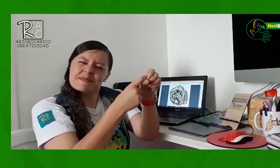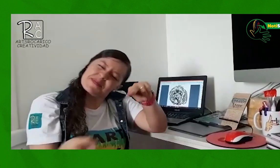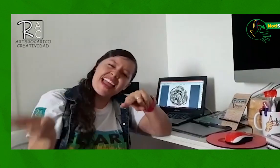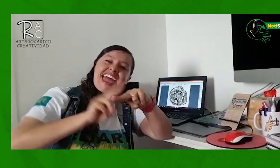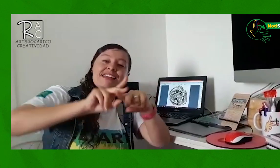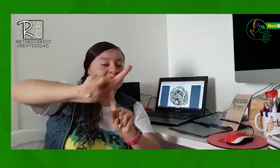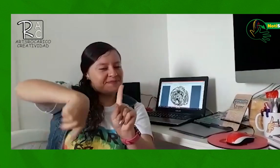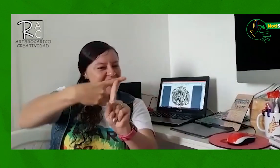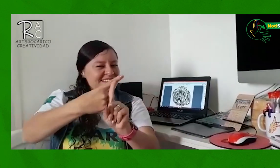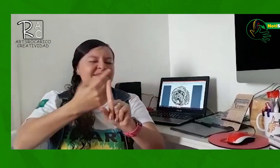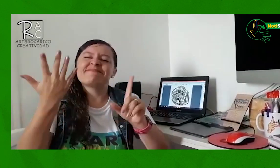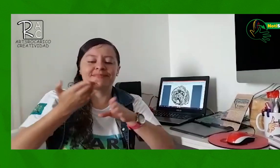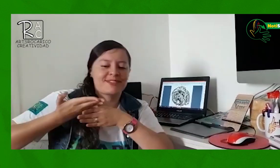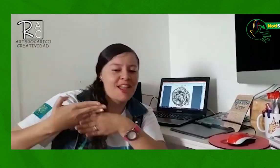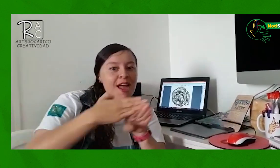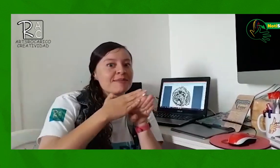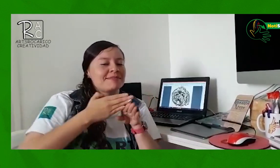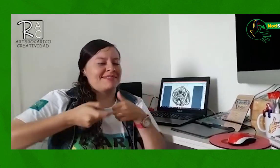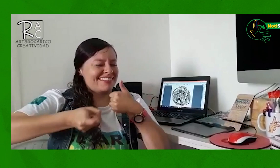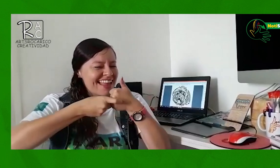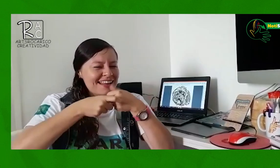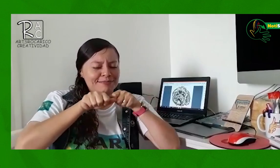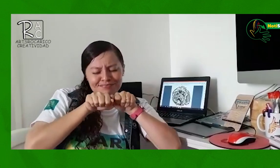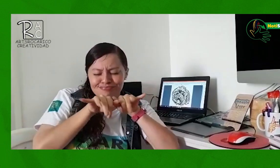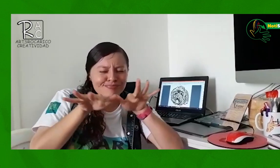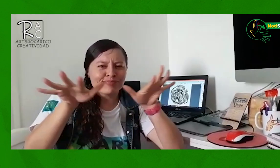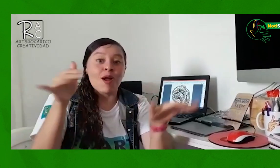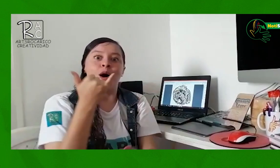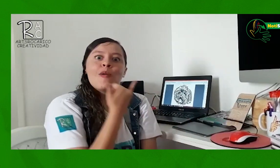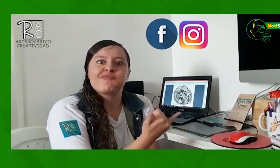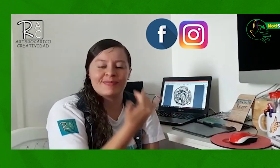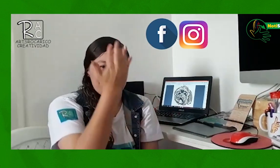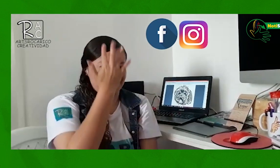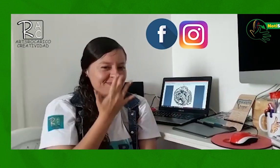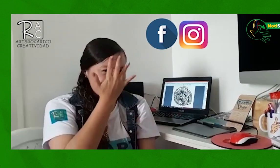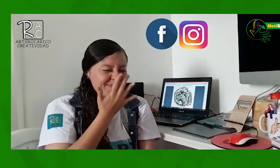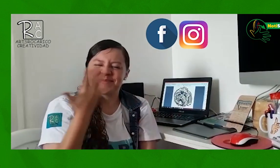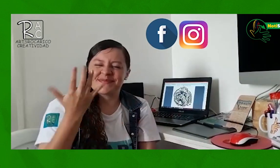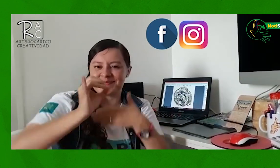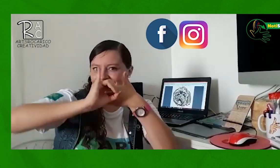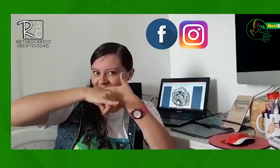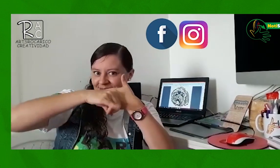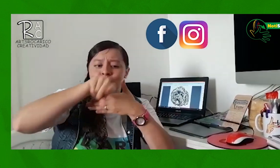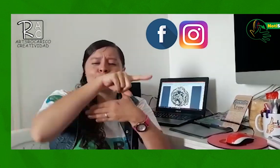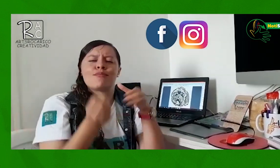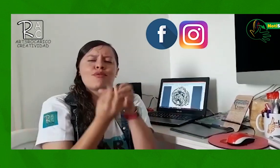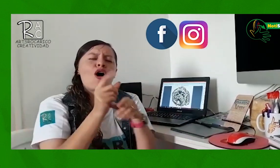sociales Dándonos like y compartiendo nuestras publicaciones Allí pueden ver en Facebook e Instagram todos nuestros productos